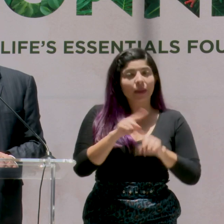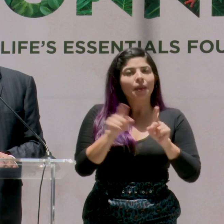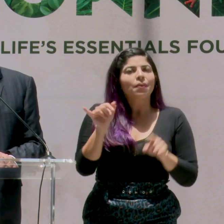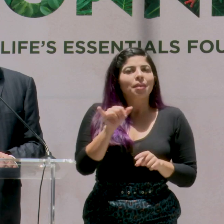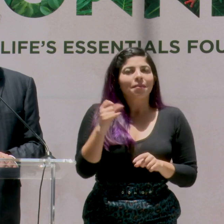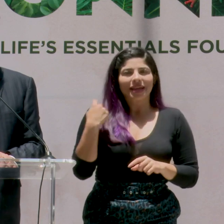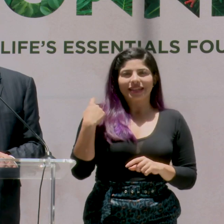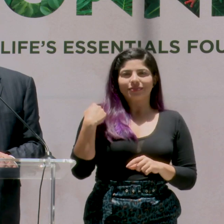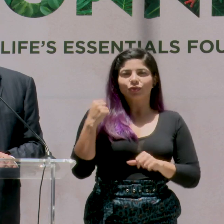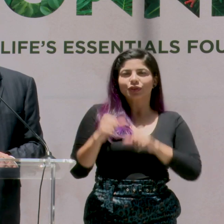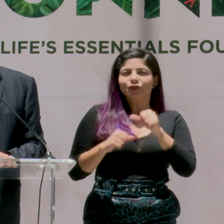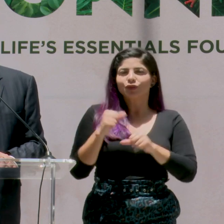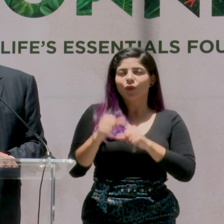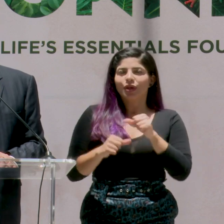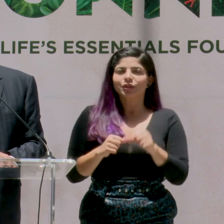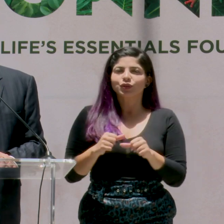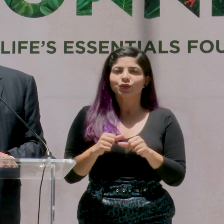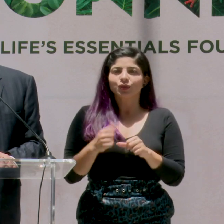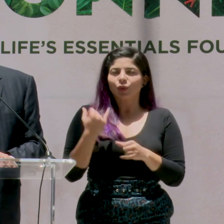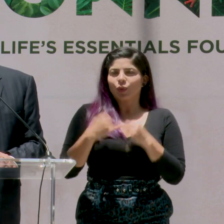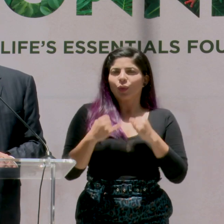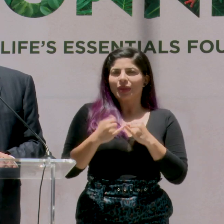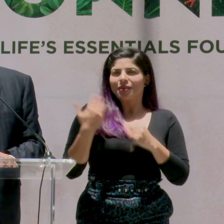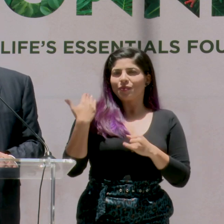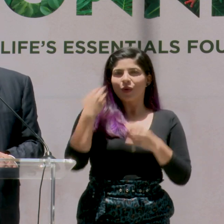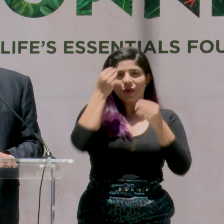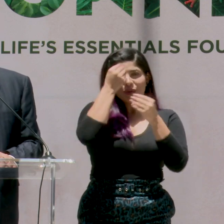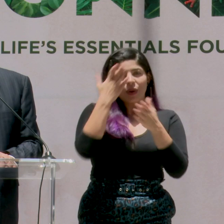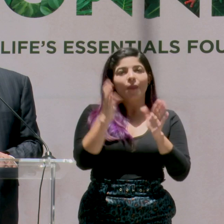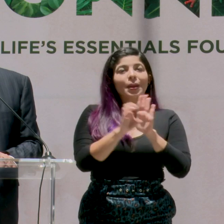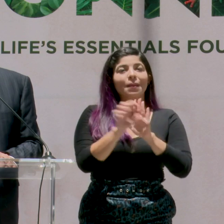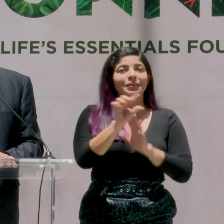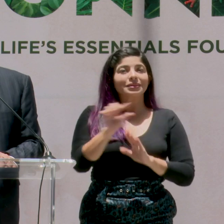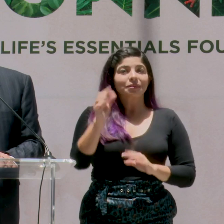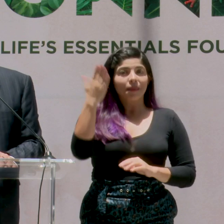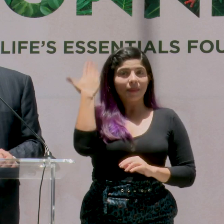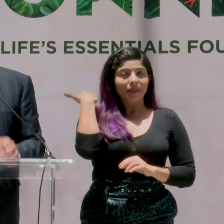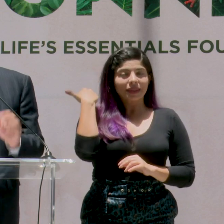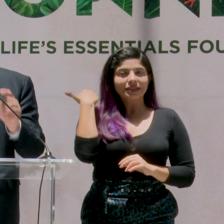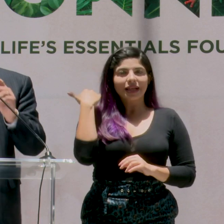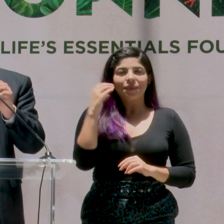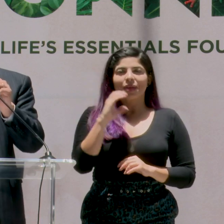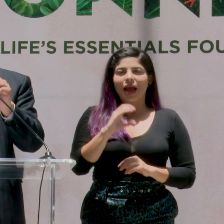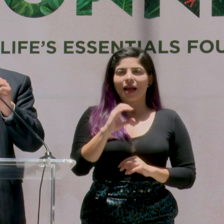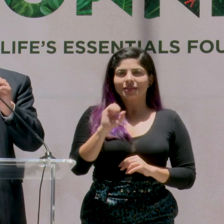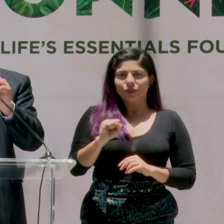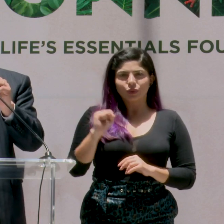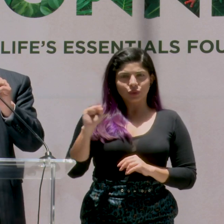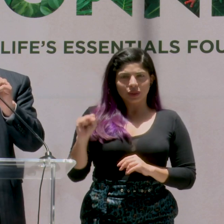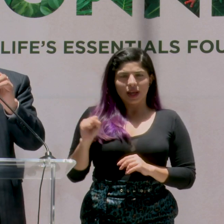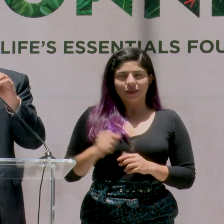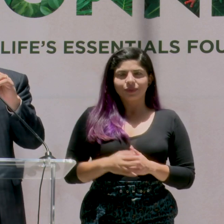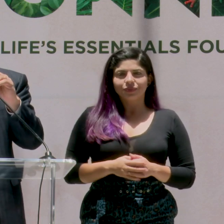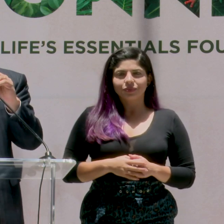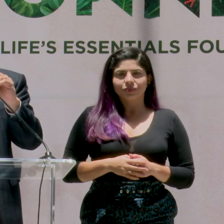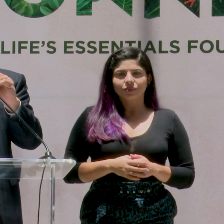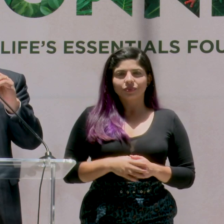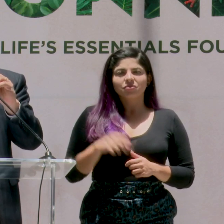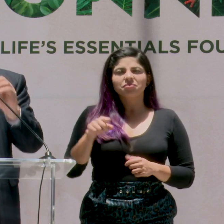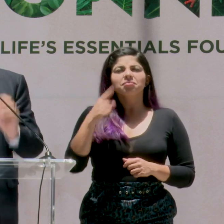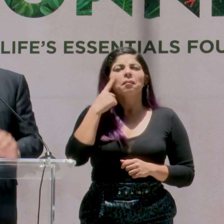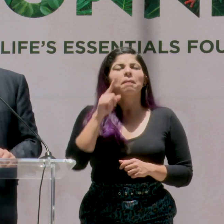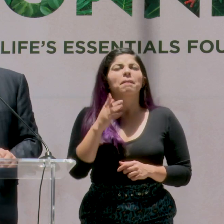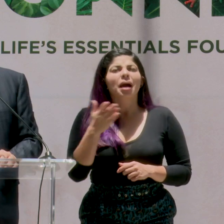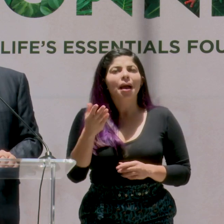esfuerzo reciente, el último que se anunció, por ejemplo, la semana pasada en la Caja Costarricense, el Seguro Social, para